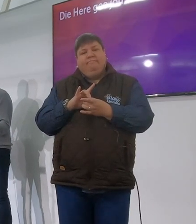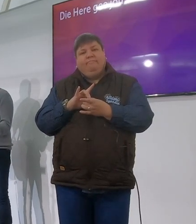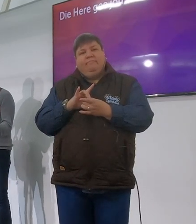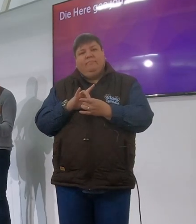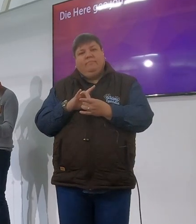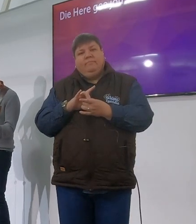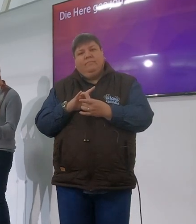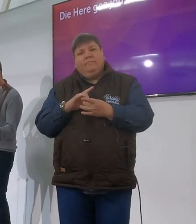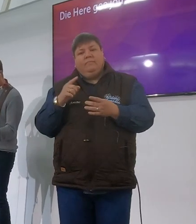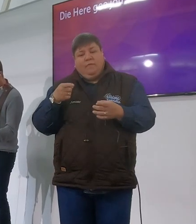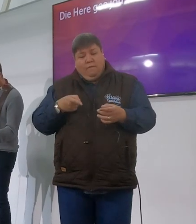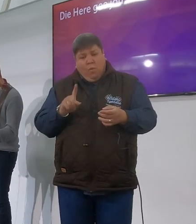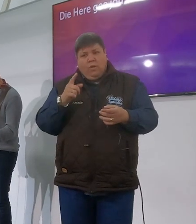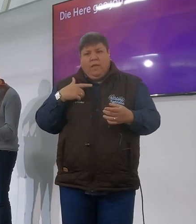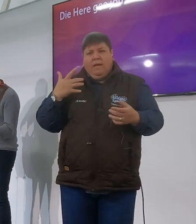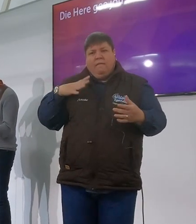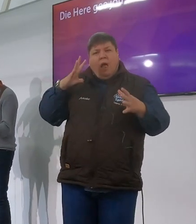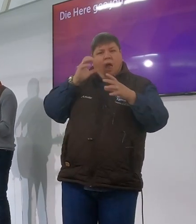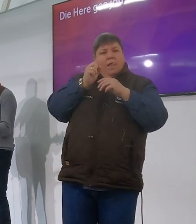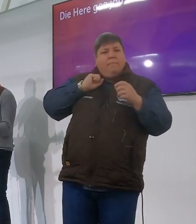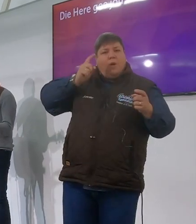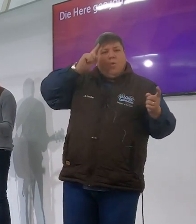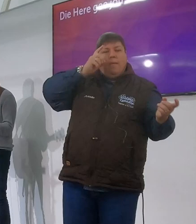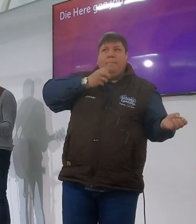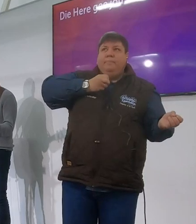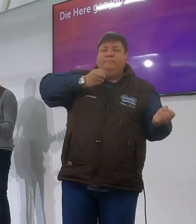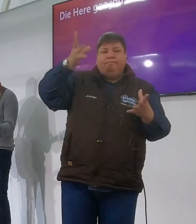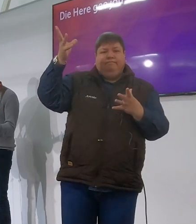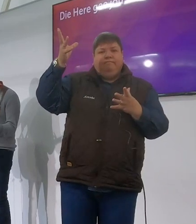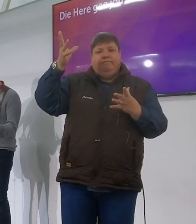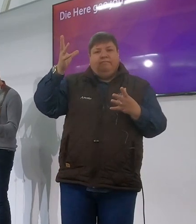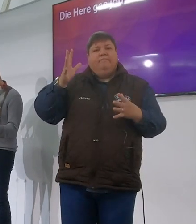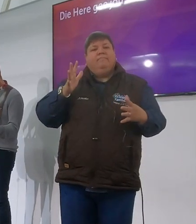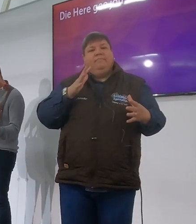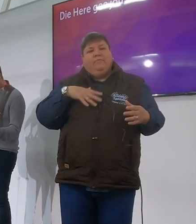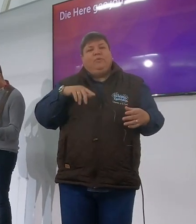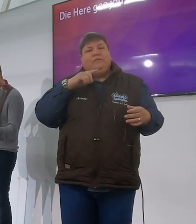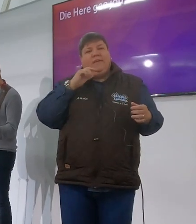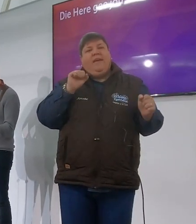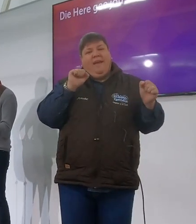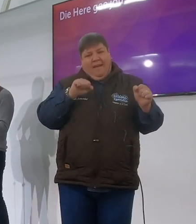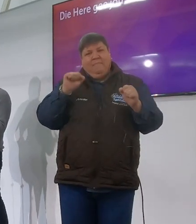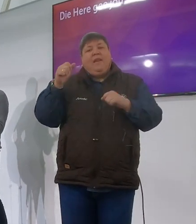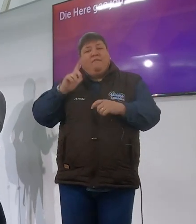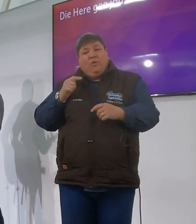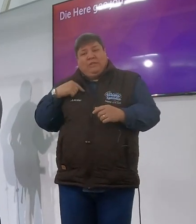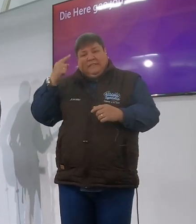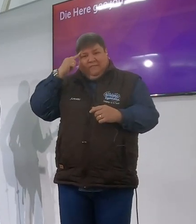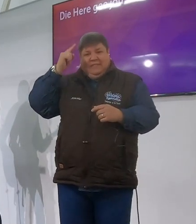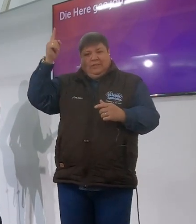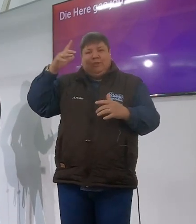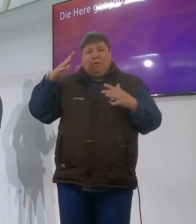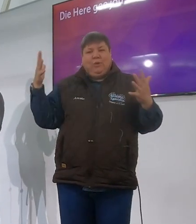sê verochend die ek op die heren wil vertrouw sê net saam ek ek wil op die heren vertrouw